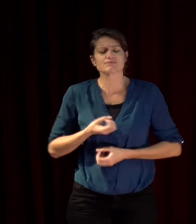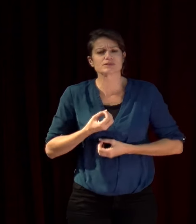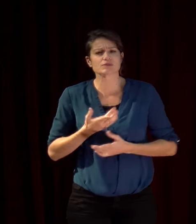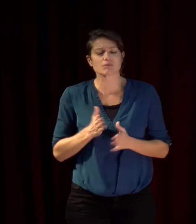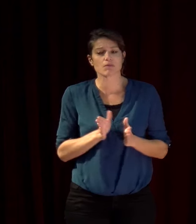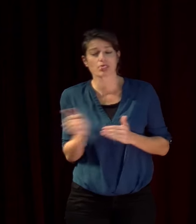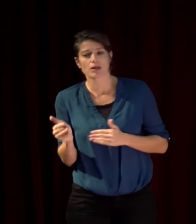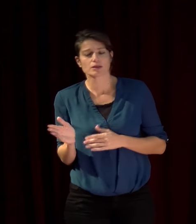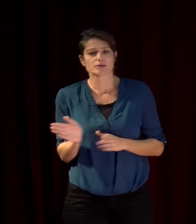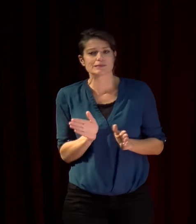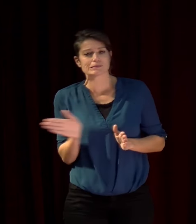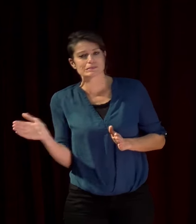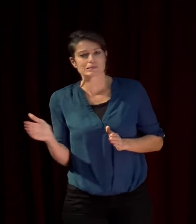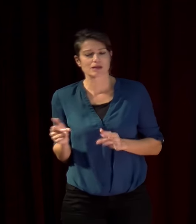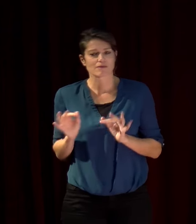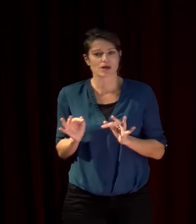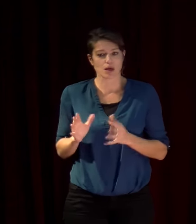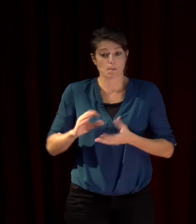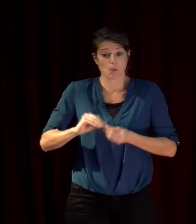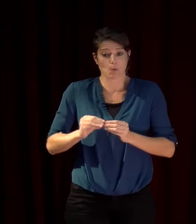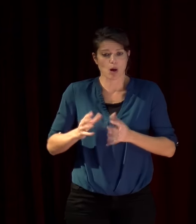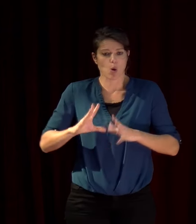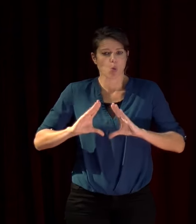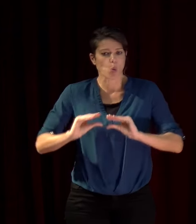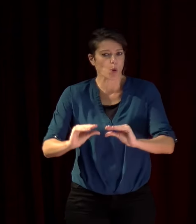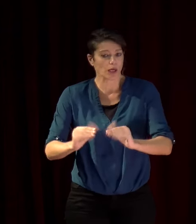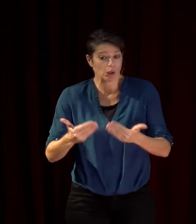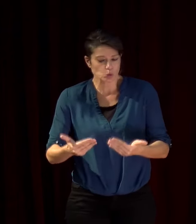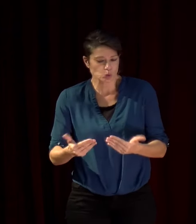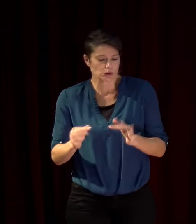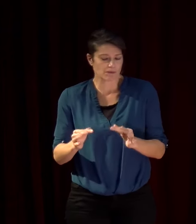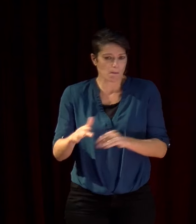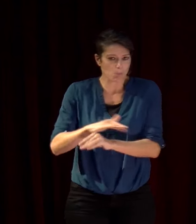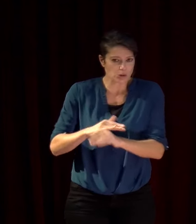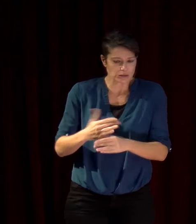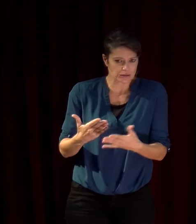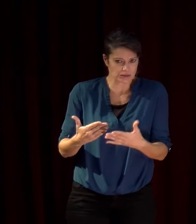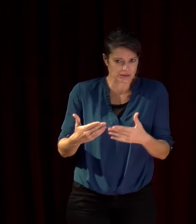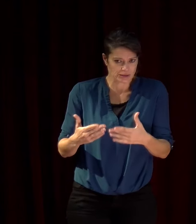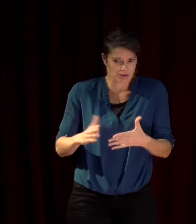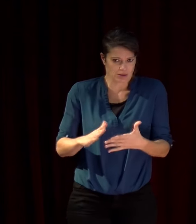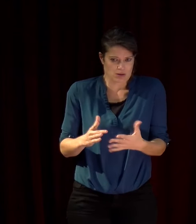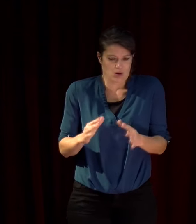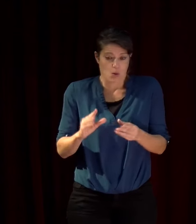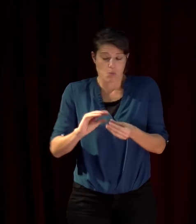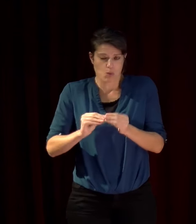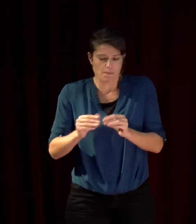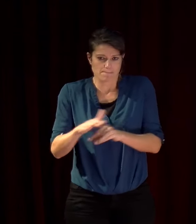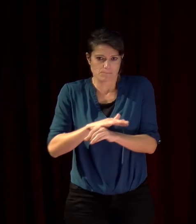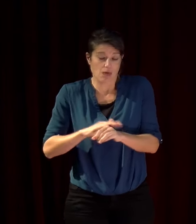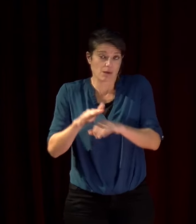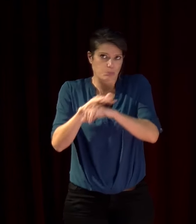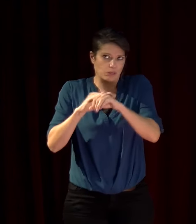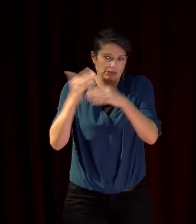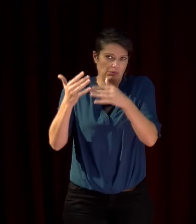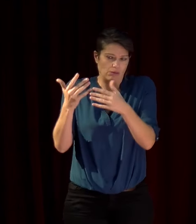bifurqué vers les problèmes concrets d'aujourd'hui des problèmes politiques qui sont d'une médicrité à pleurer parce que nous